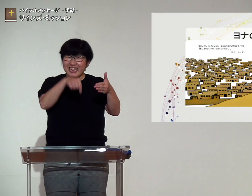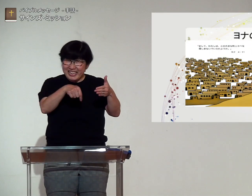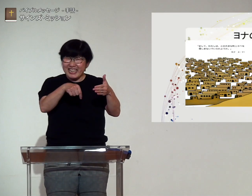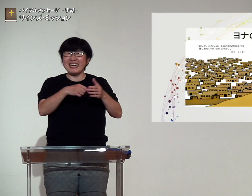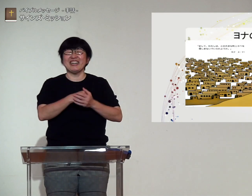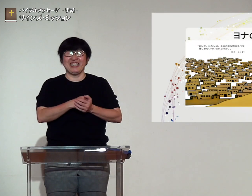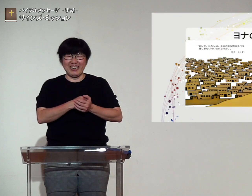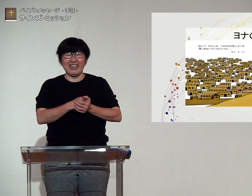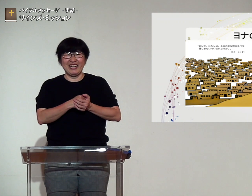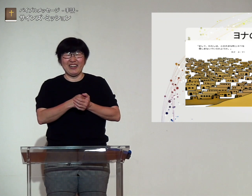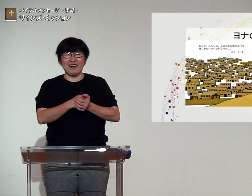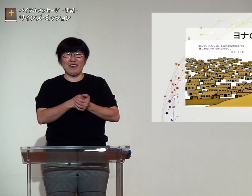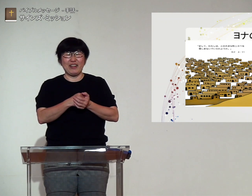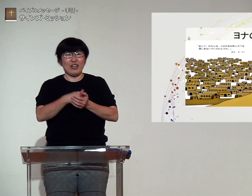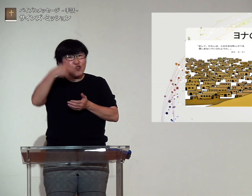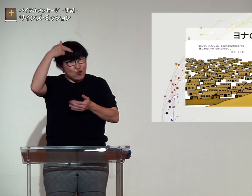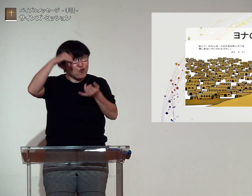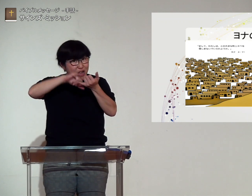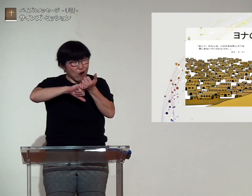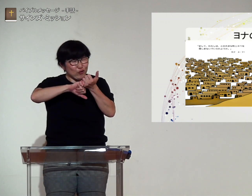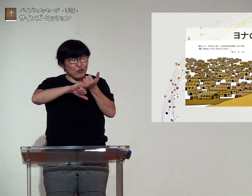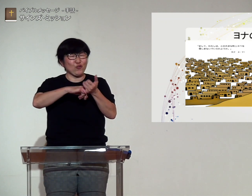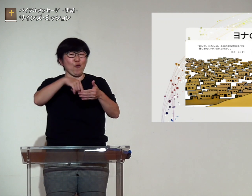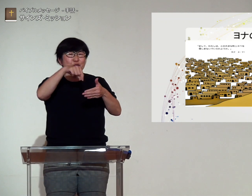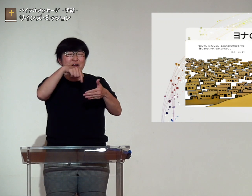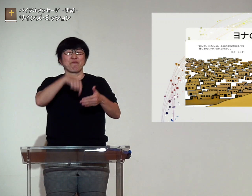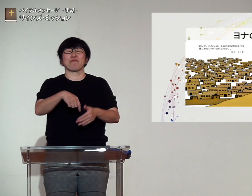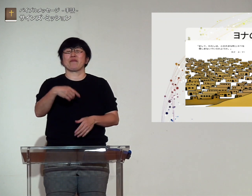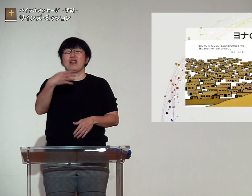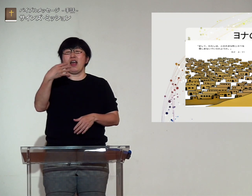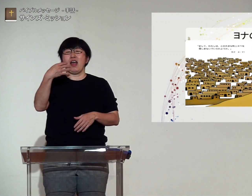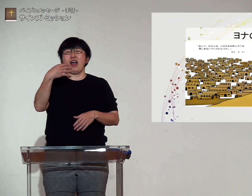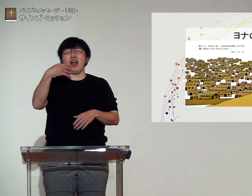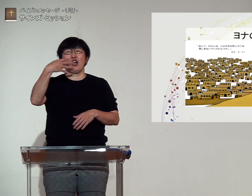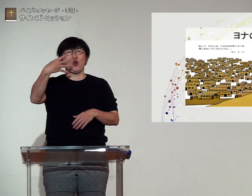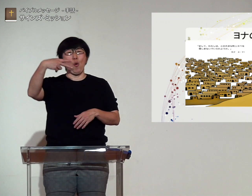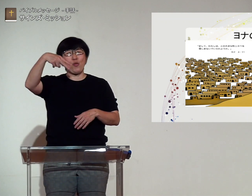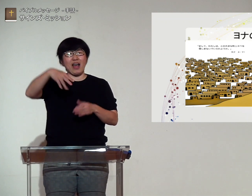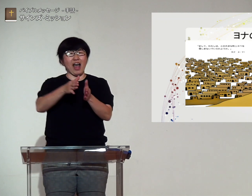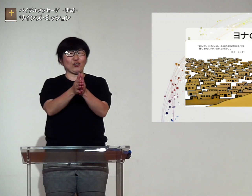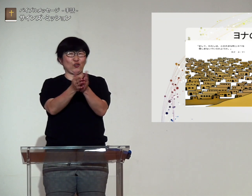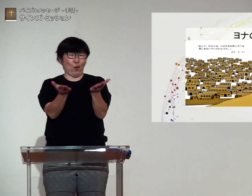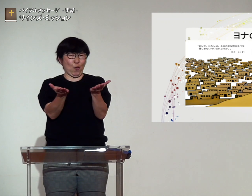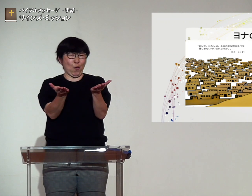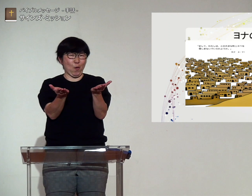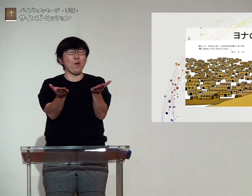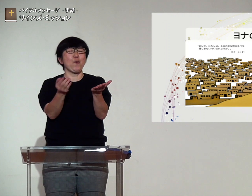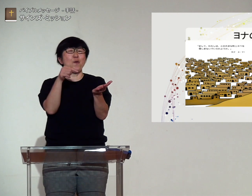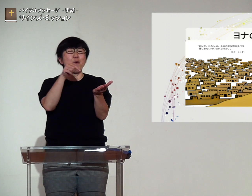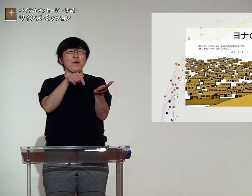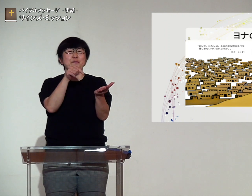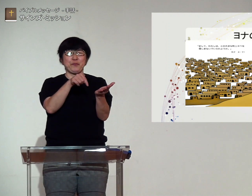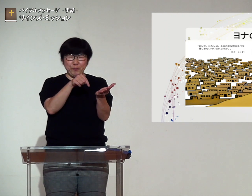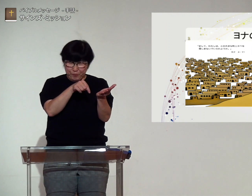旧約聖書の中にヨナ書があります